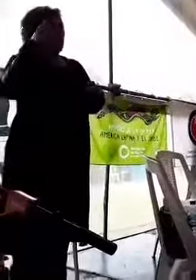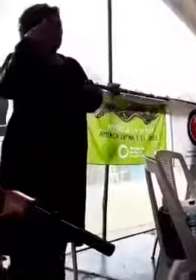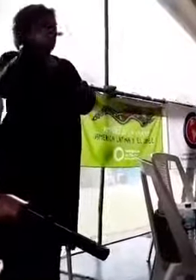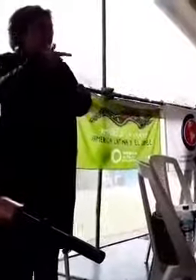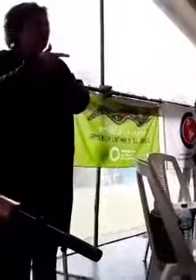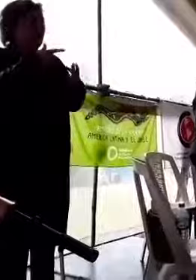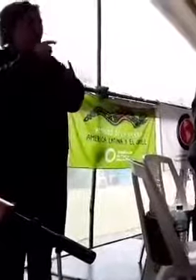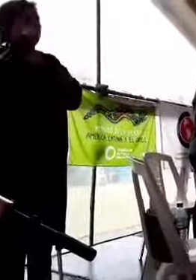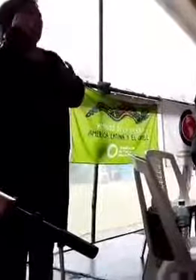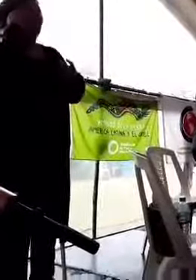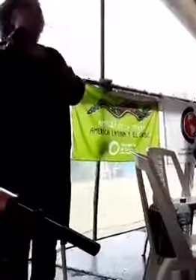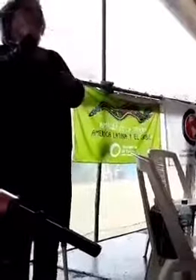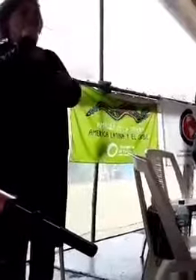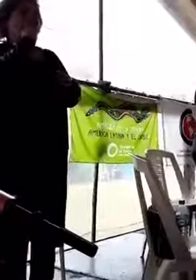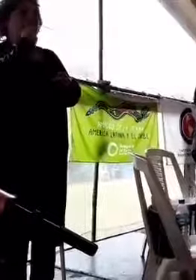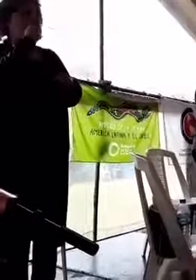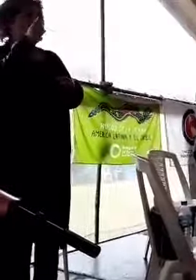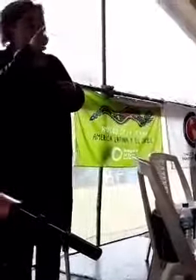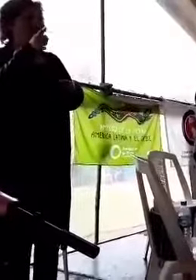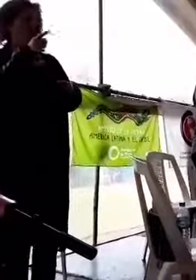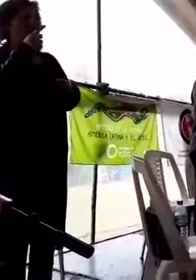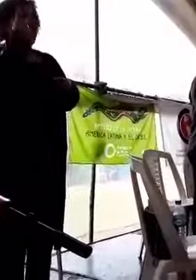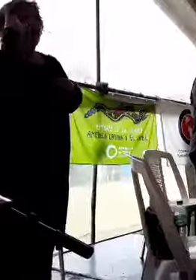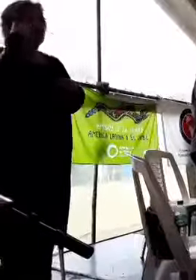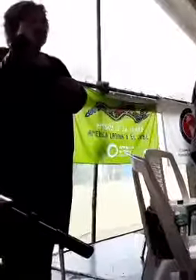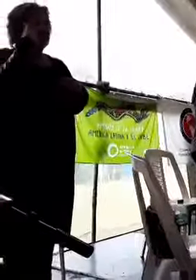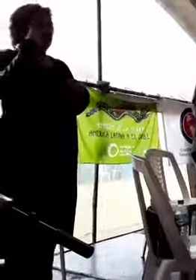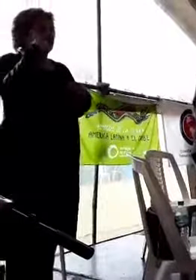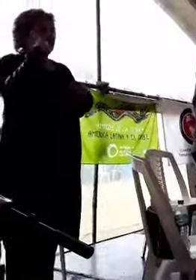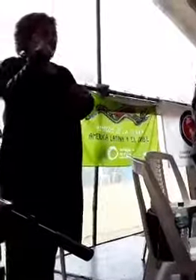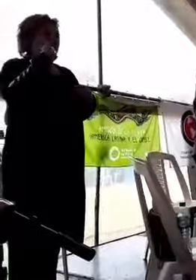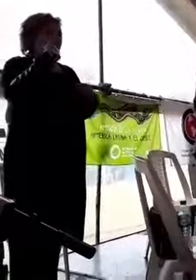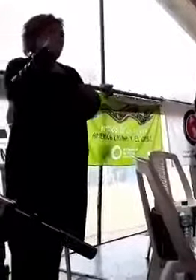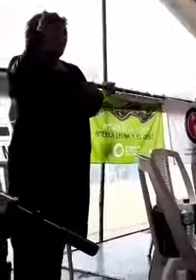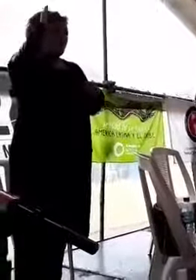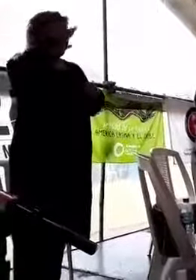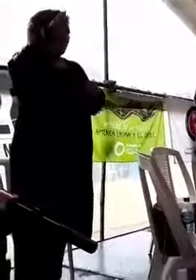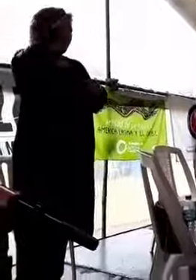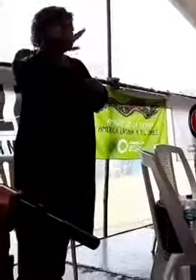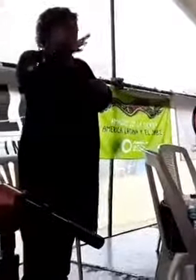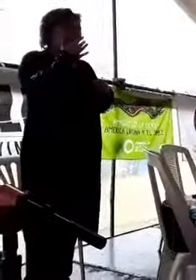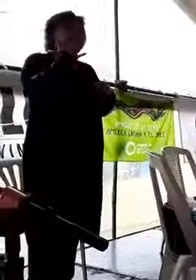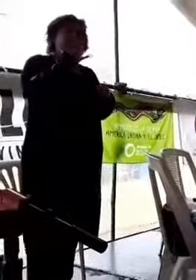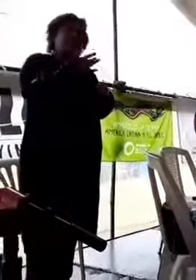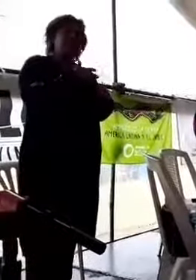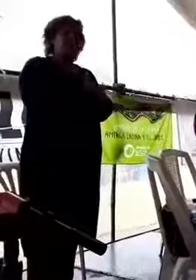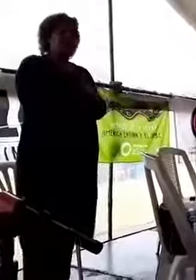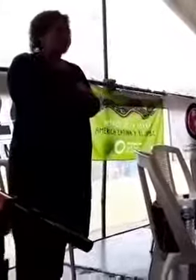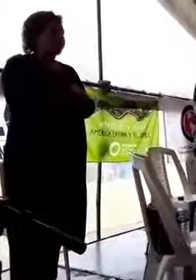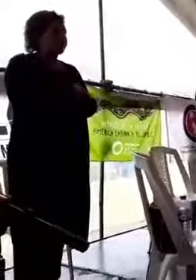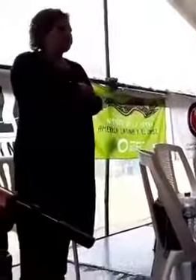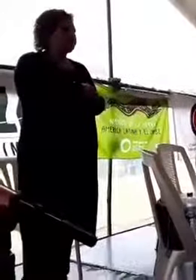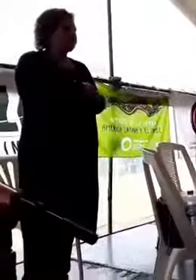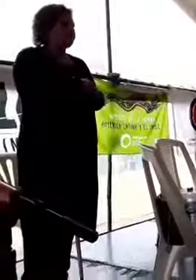comandante Fidel Castro, que a noite, ayer, fizemos um bonito homenagem